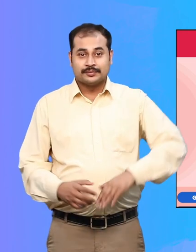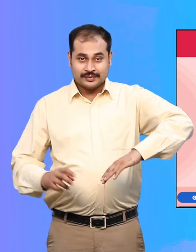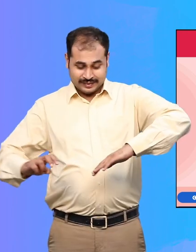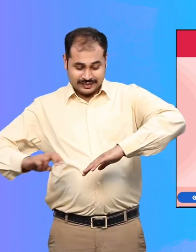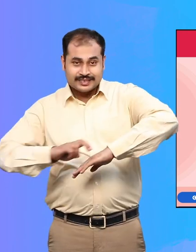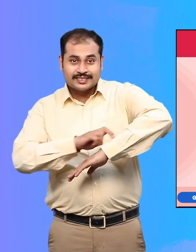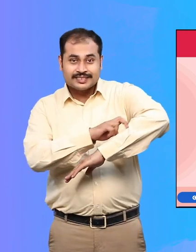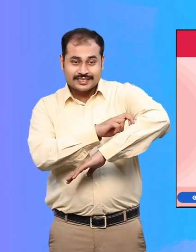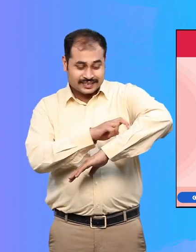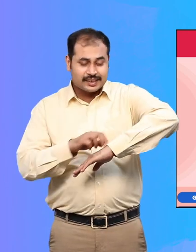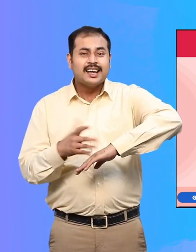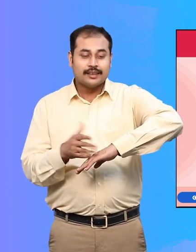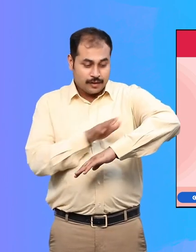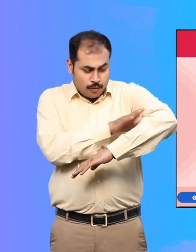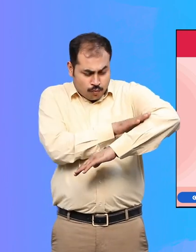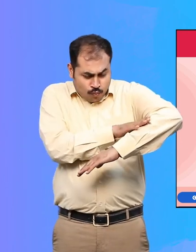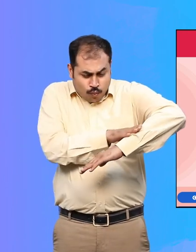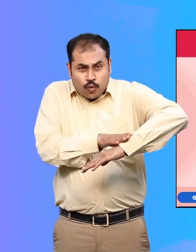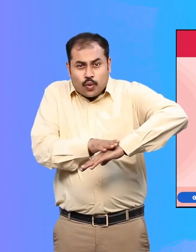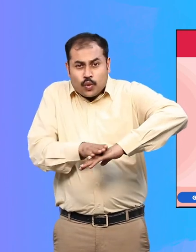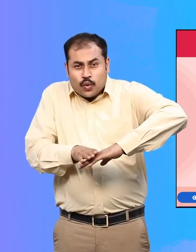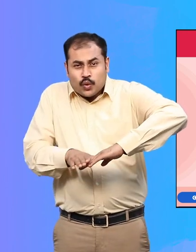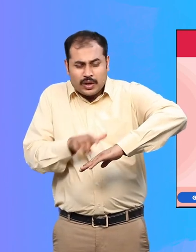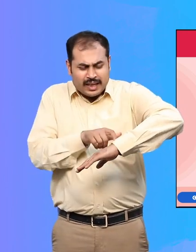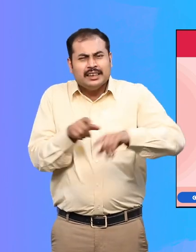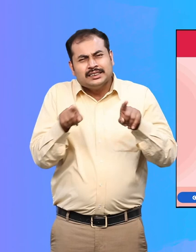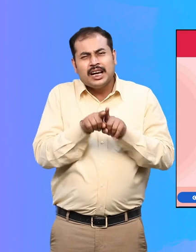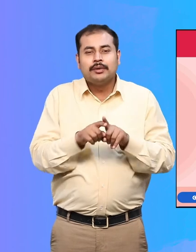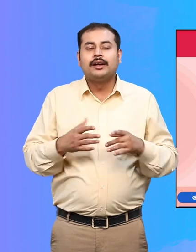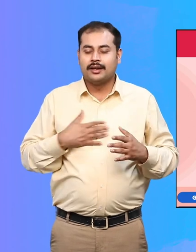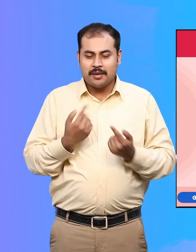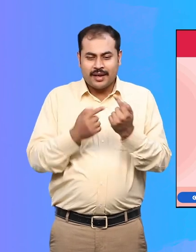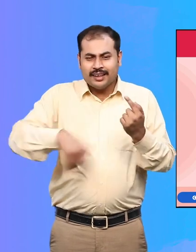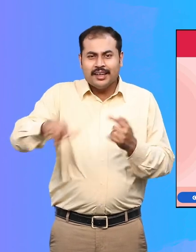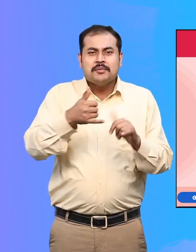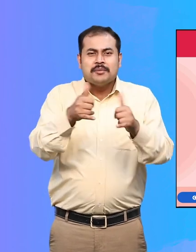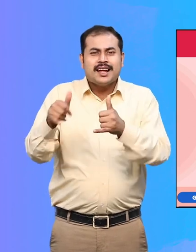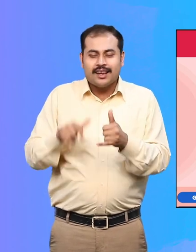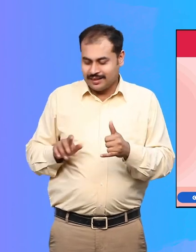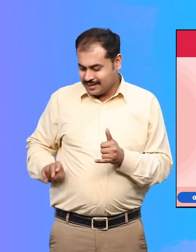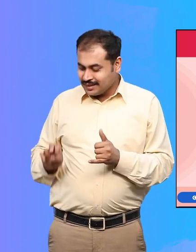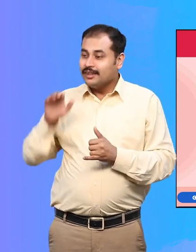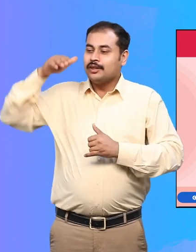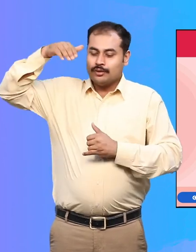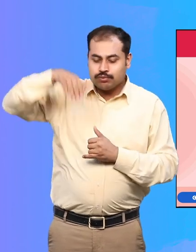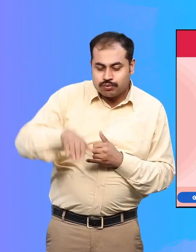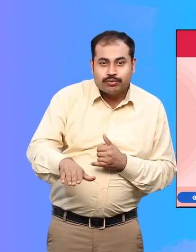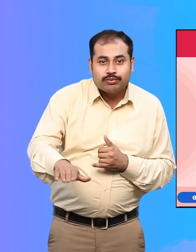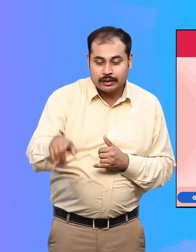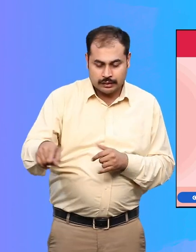Ramp एक हलके ढलान वाला स्थल है, पार्कों में मिलने वाली फिस्सल पट्टी की ही तर